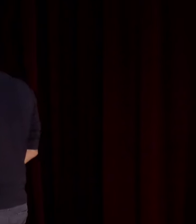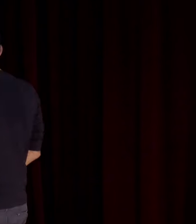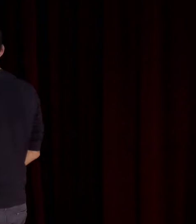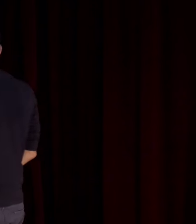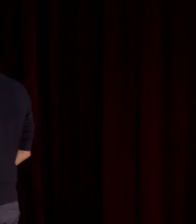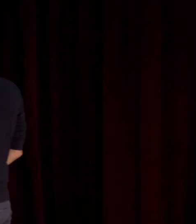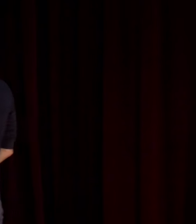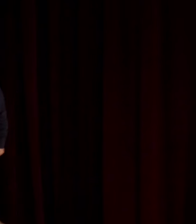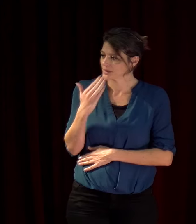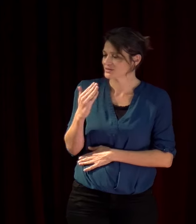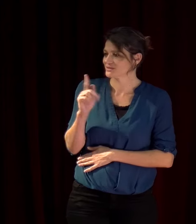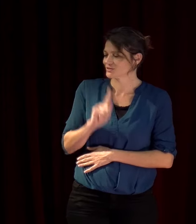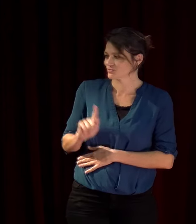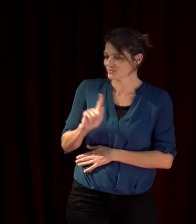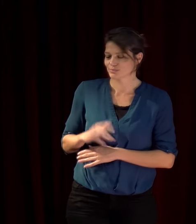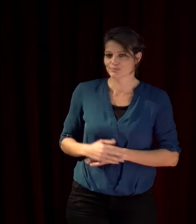merci Giovanna